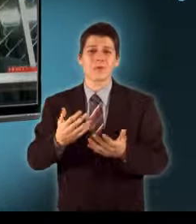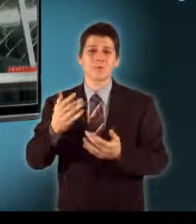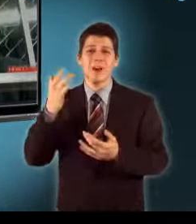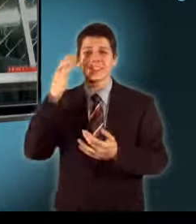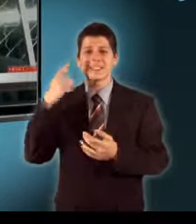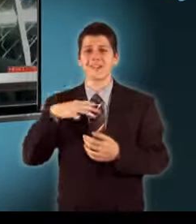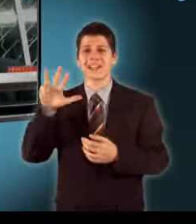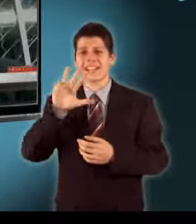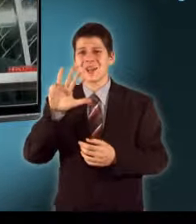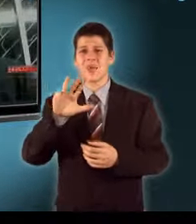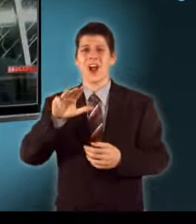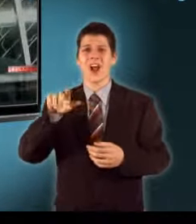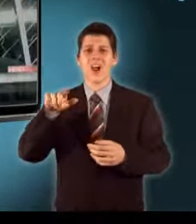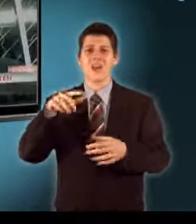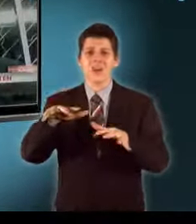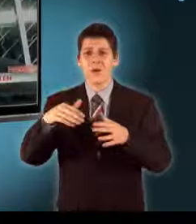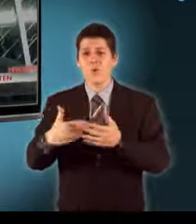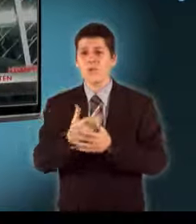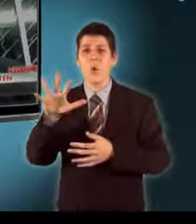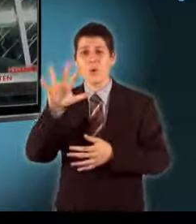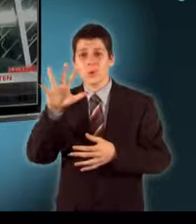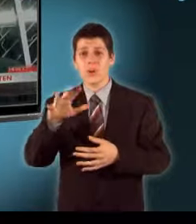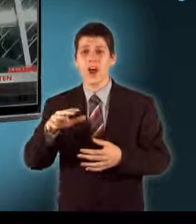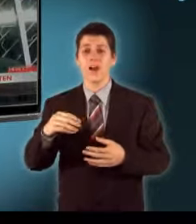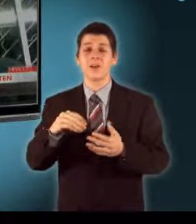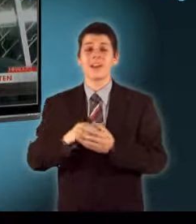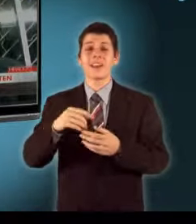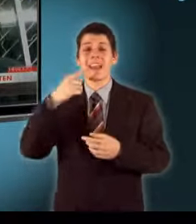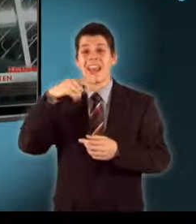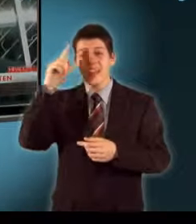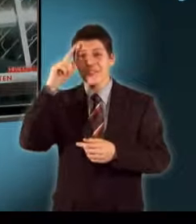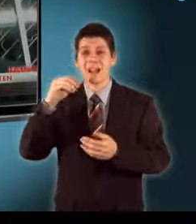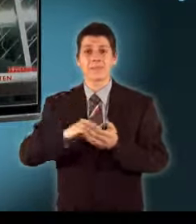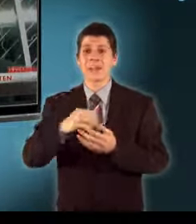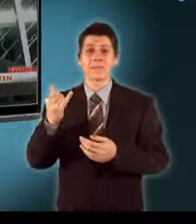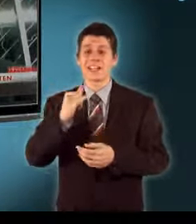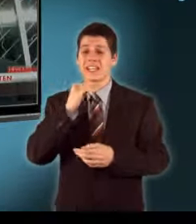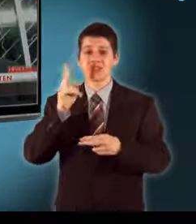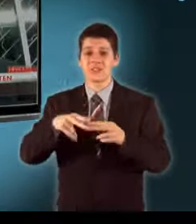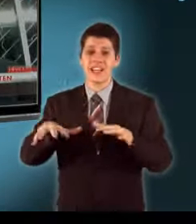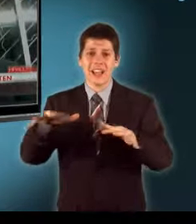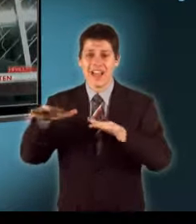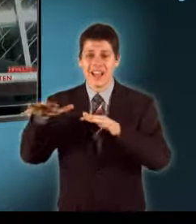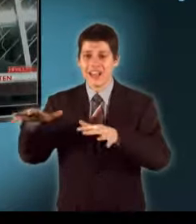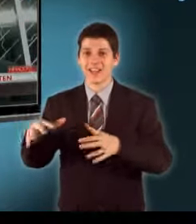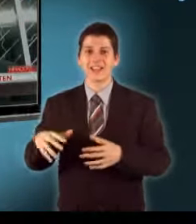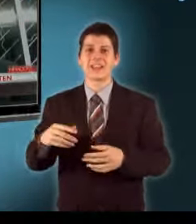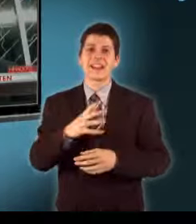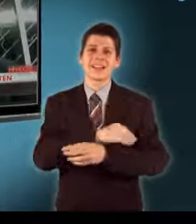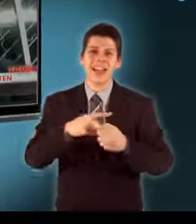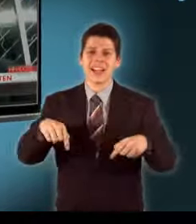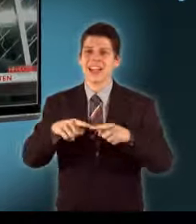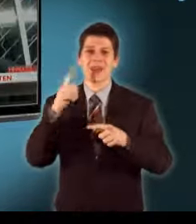hiszem volt egy rengés négykor, aztán ötkor is Most éjfél van, de még mindig nincs vége Gyengék vagyunk, ezzel nem tudunk